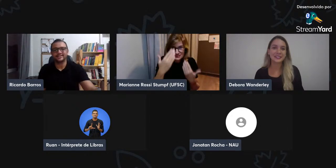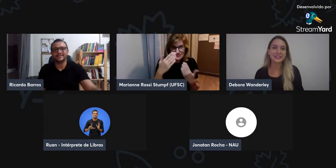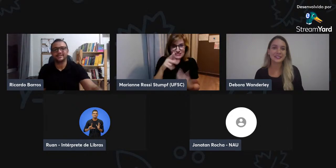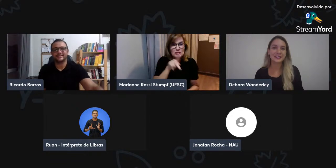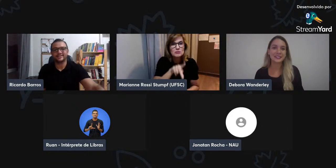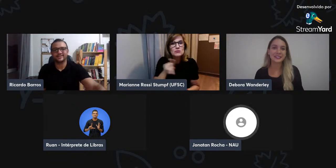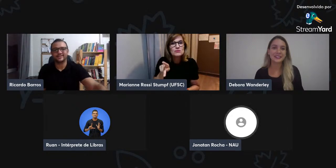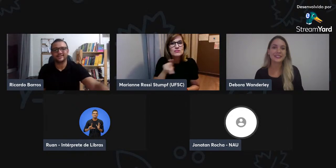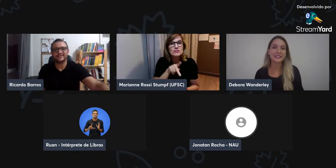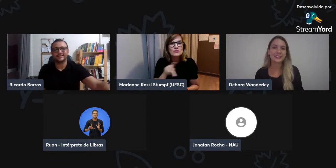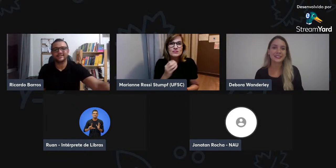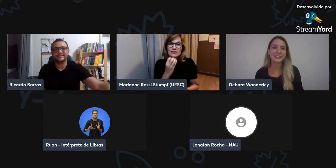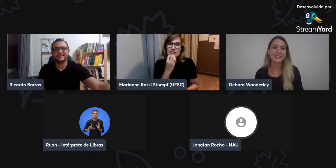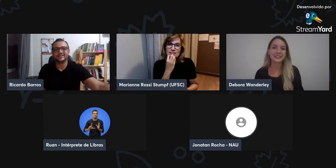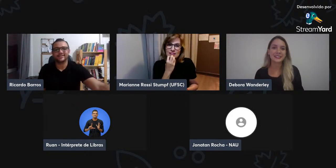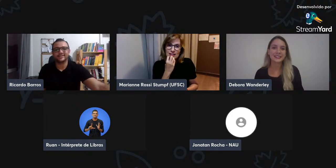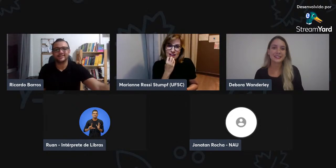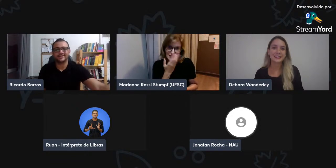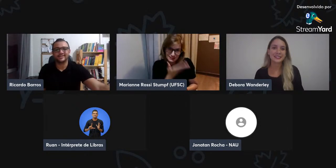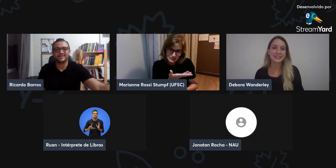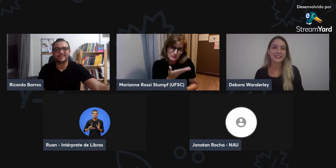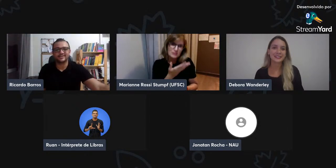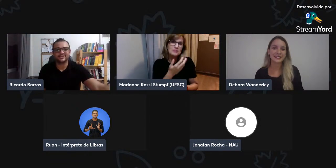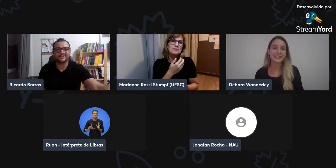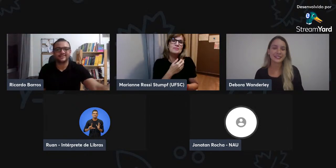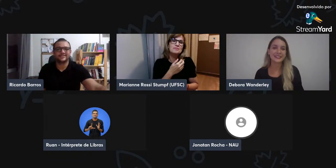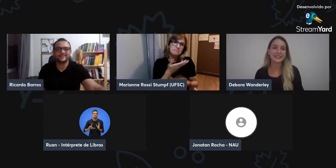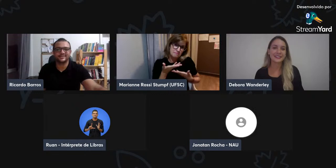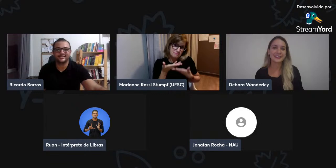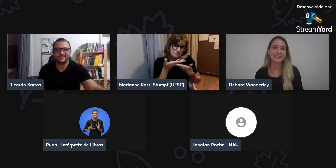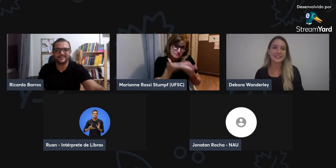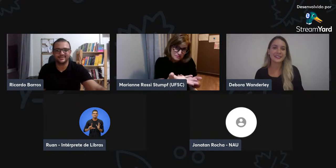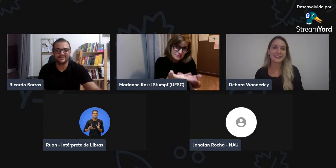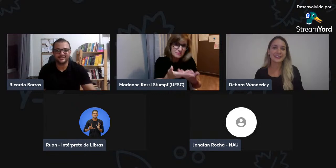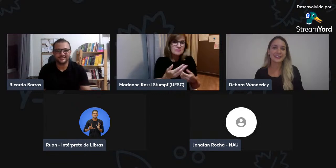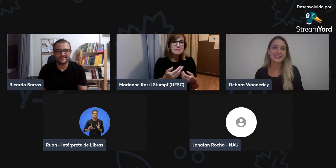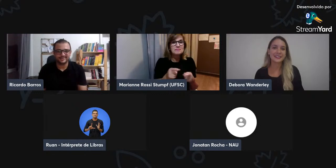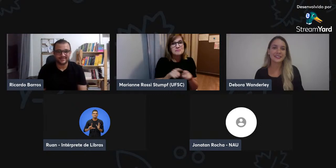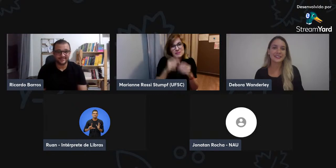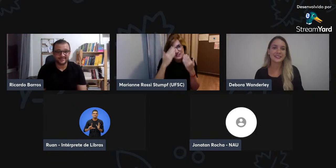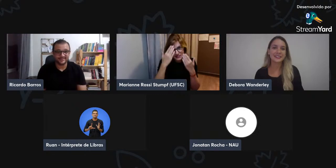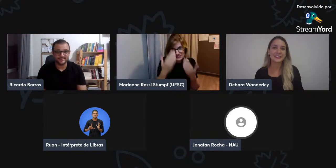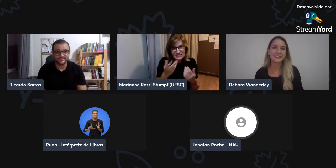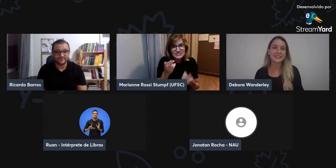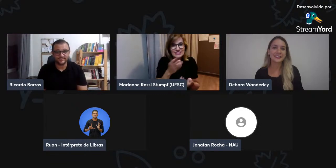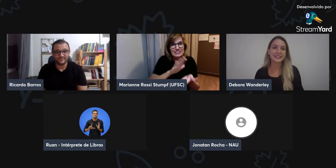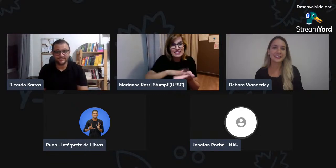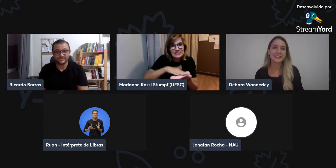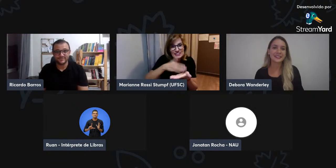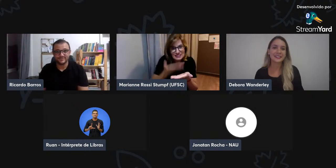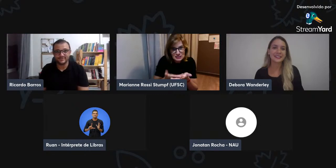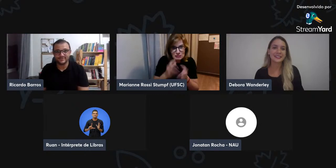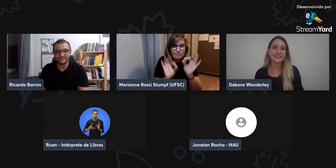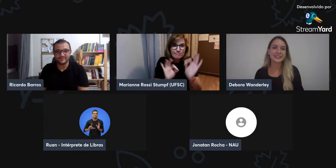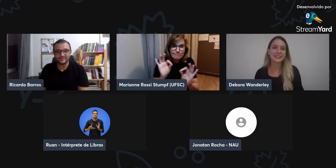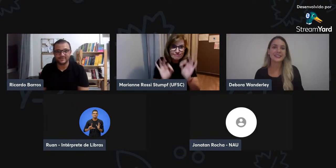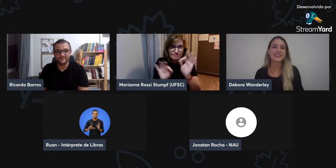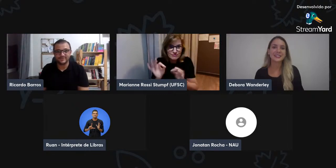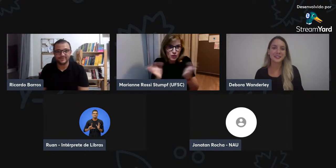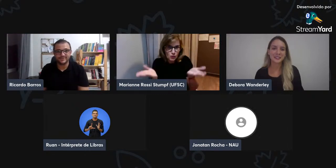estão aqui presentes. Eu agradeço a presença do professor Ricardo, que me convidou para estar aqui.